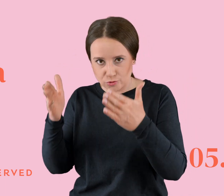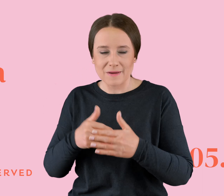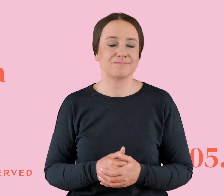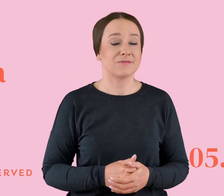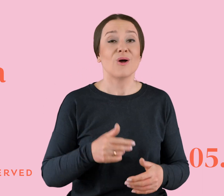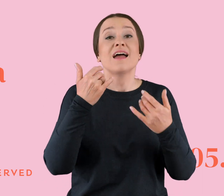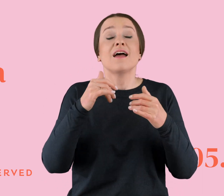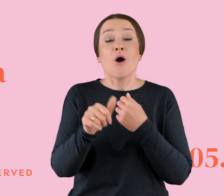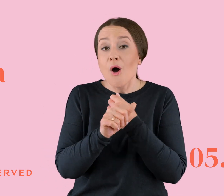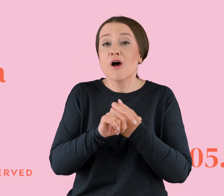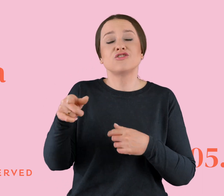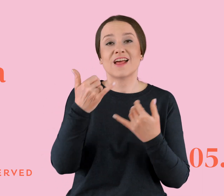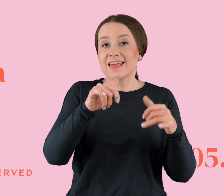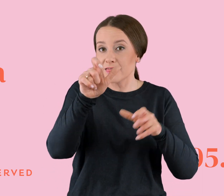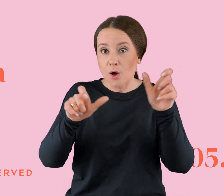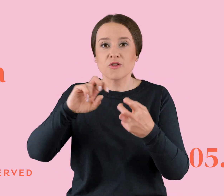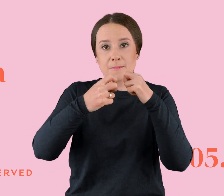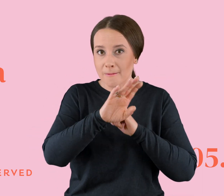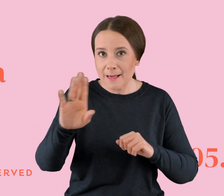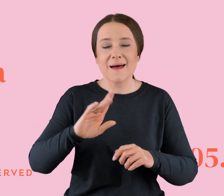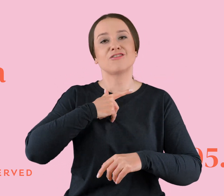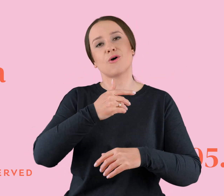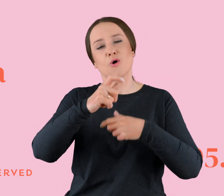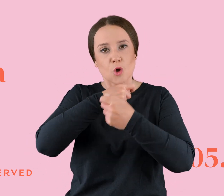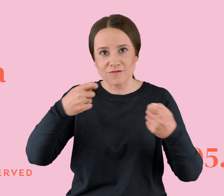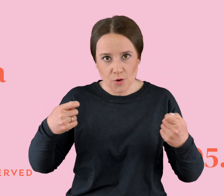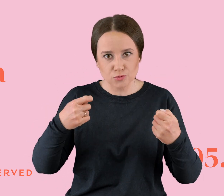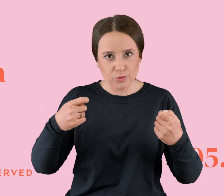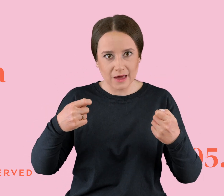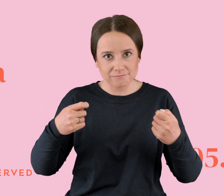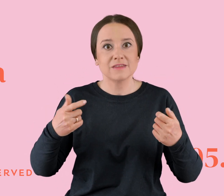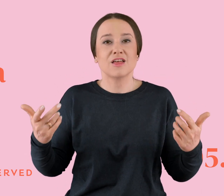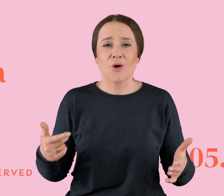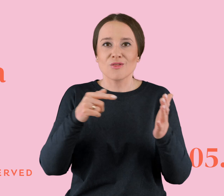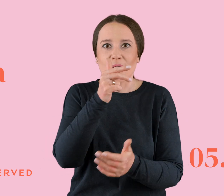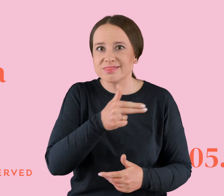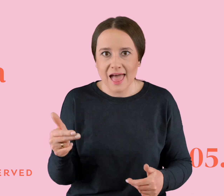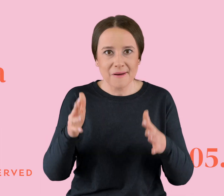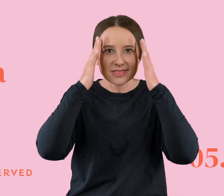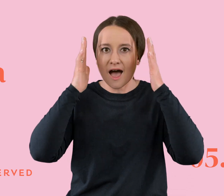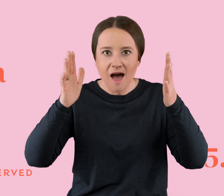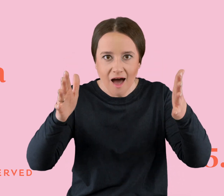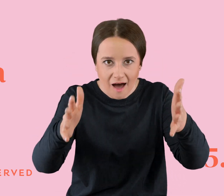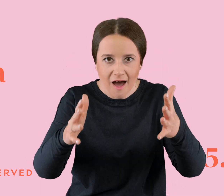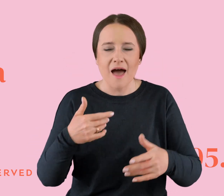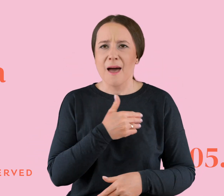i rozwiązywanie problemów innych ludzi. Kurwa, no to jest temat rzeka, no. My opór terapeutyzujemy typów i